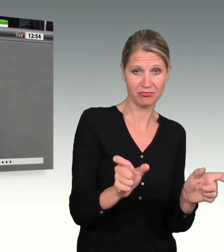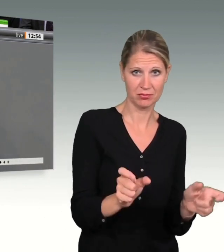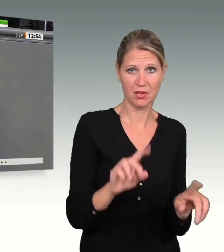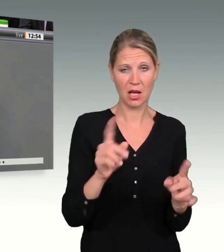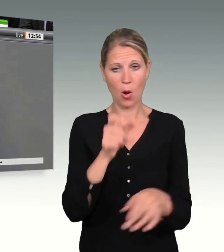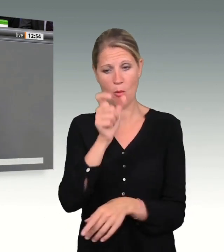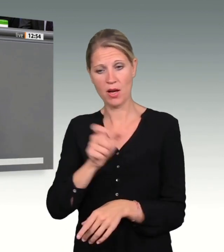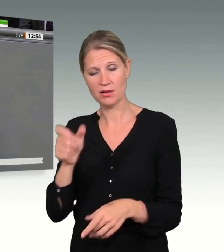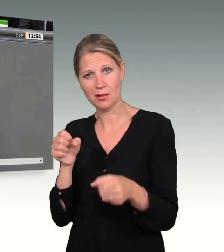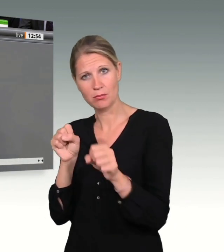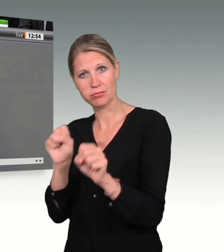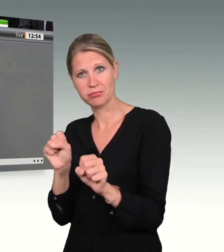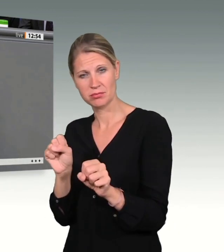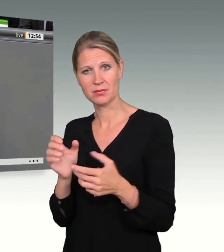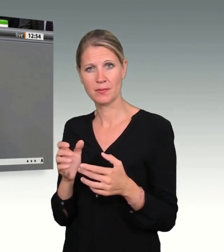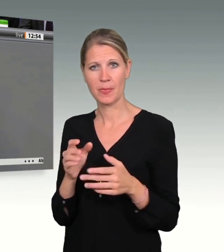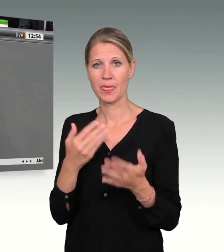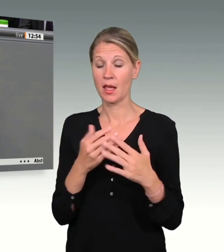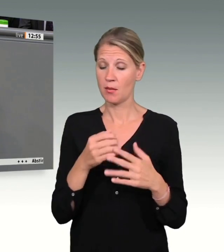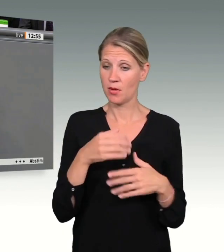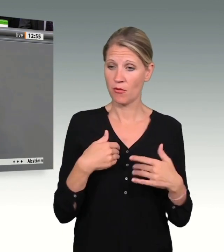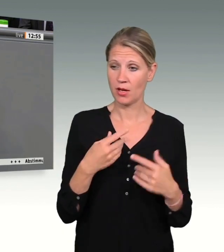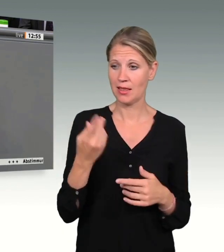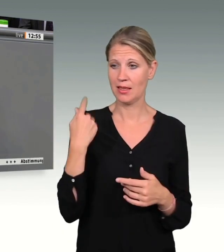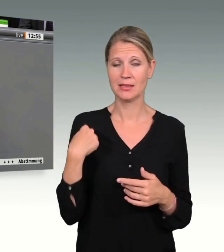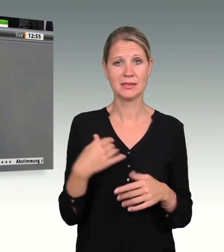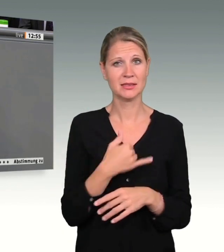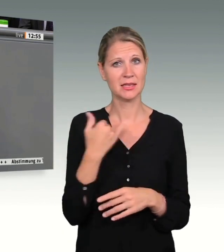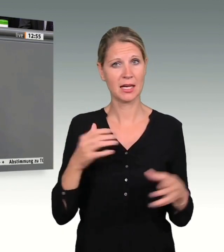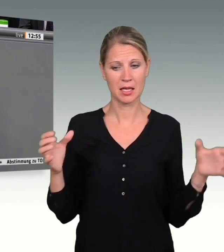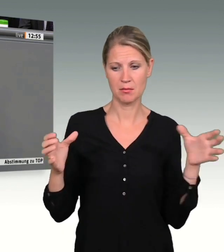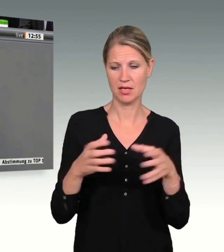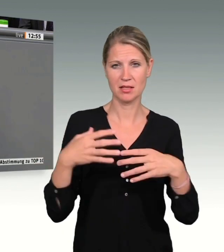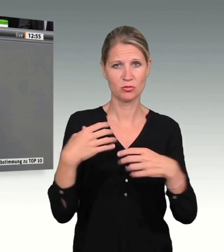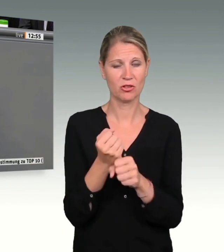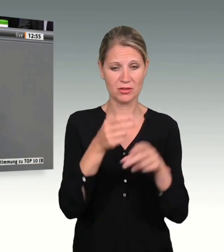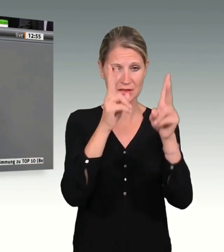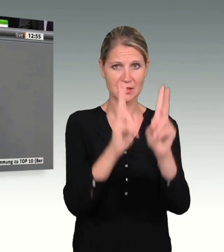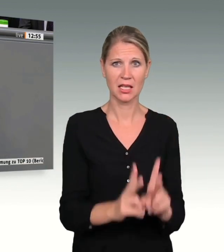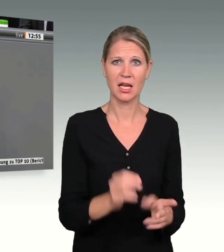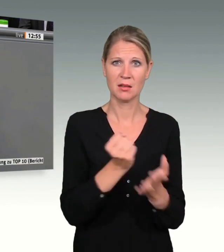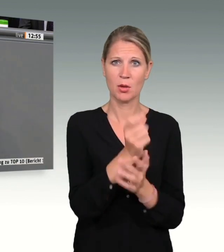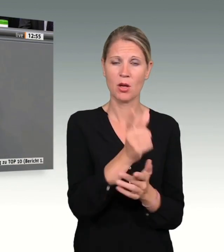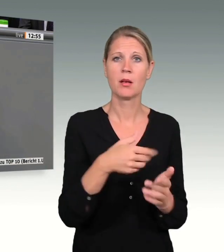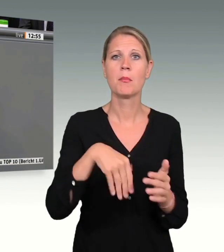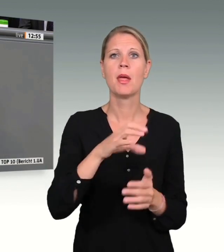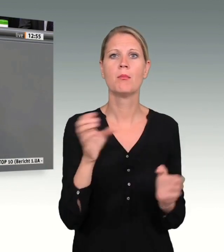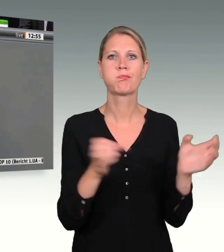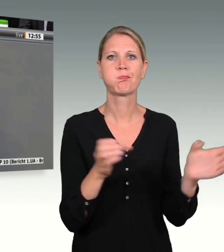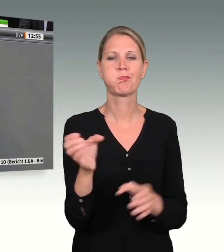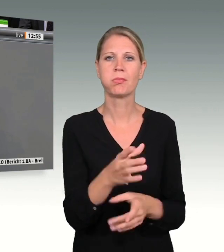gemeinsam gelungen ist, in den Sicherheitsbehörden mehr Personal zu schaffen. Aber mehr Personal allein reicht nicht aus.